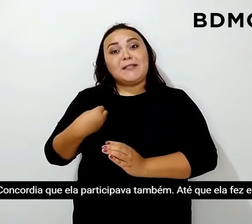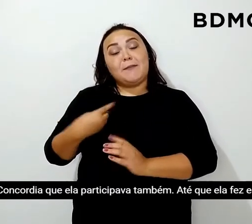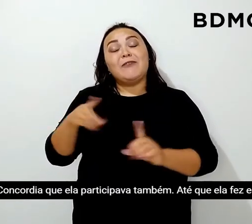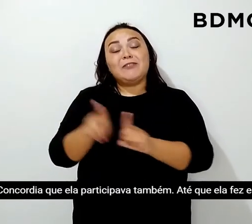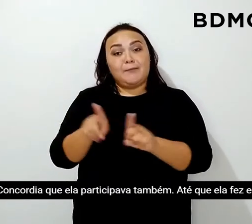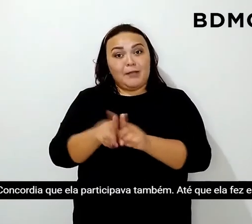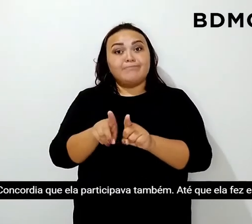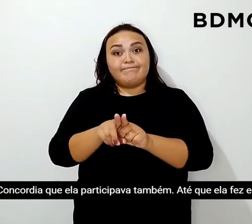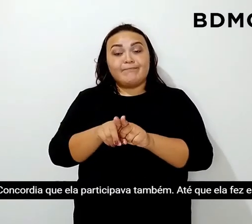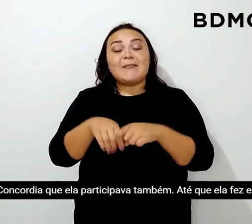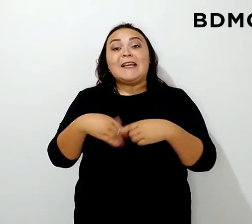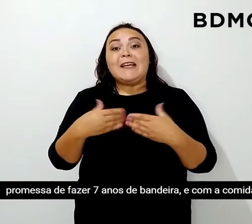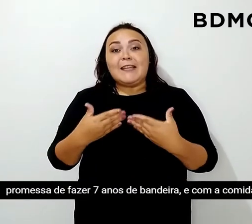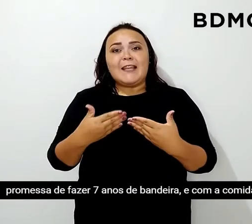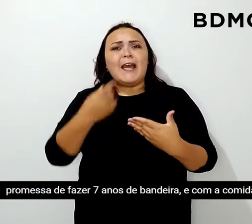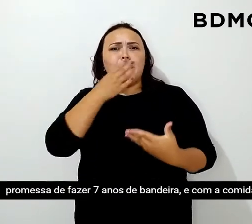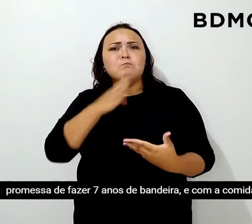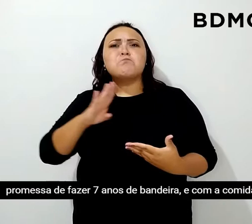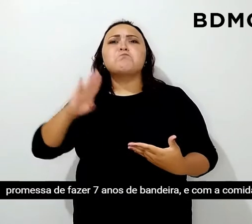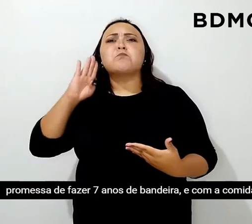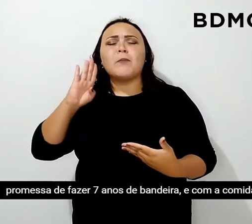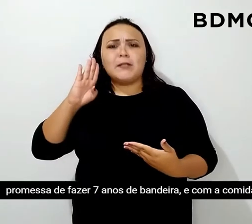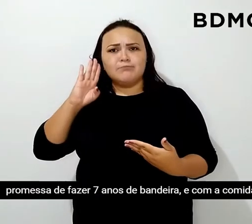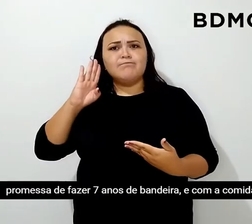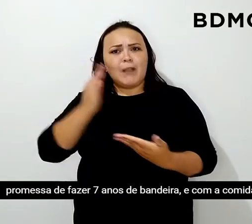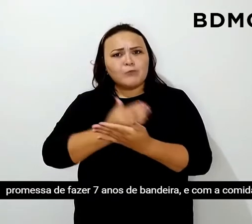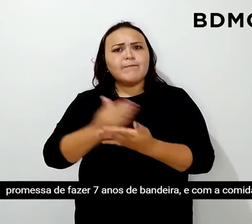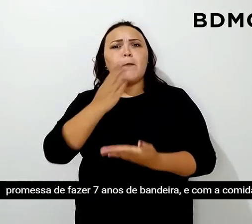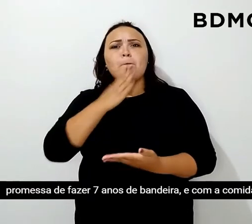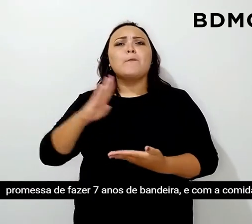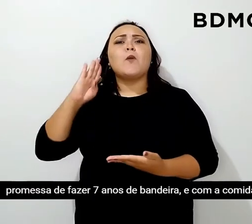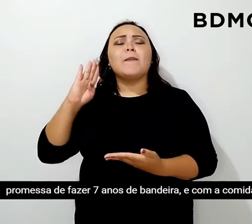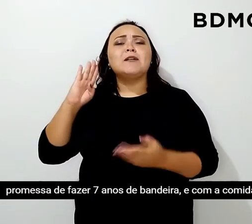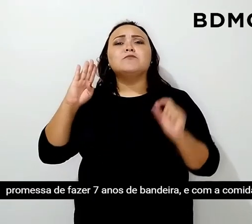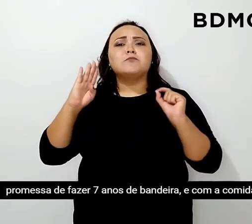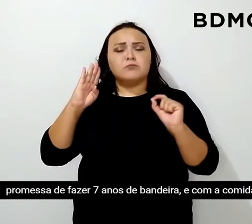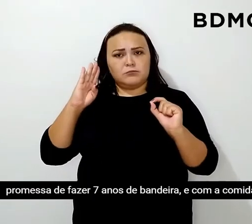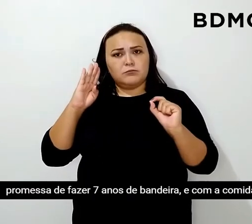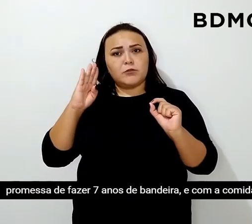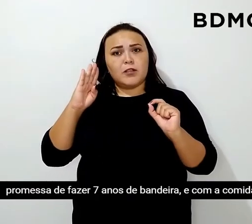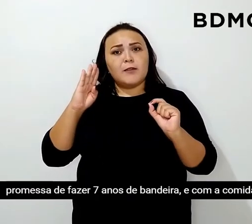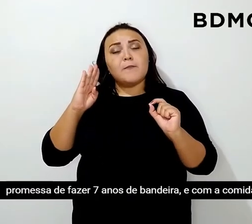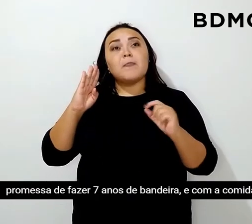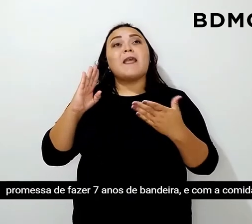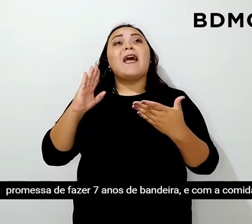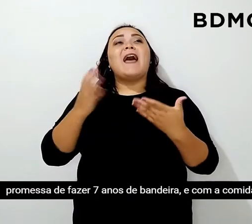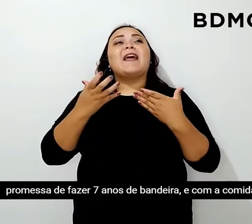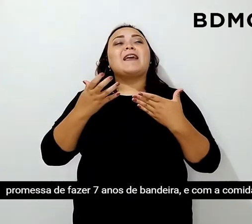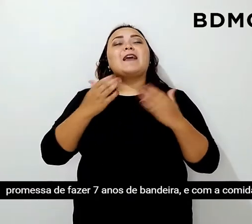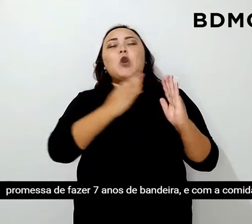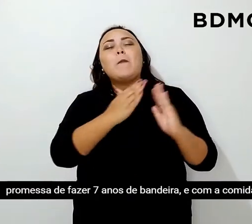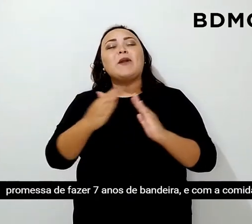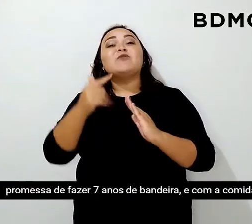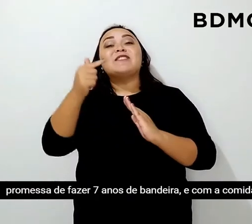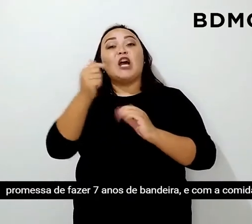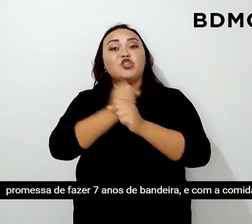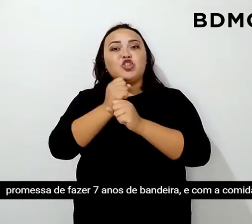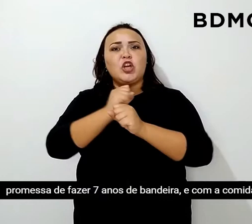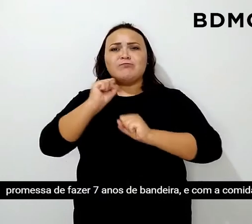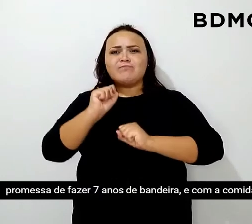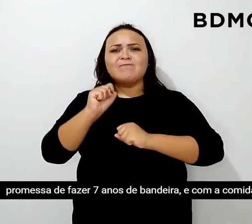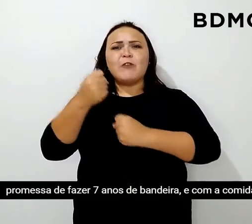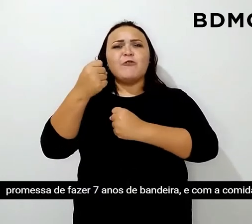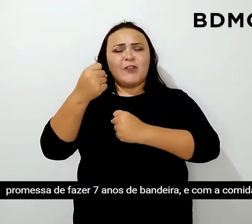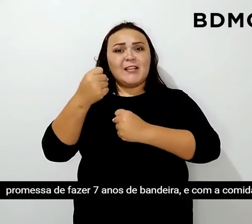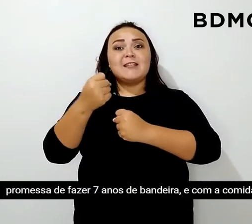Até que ela fez essa promessa de fazer sete anos de